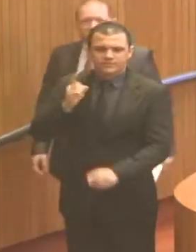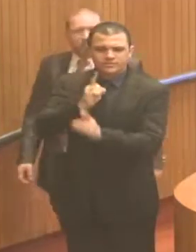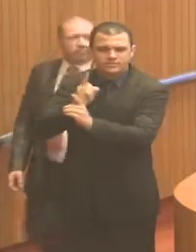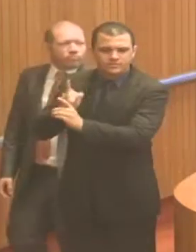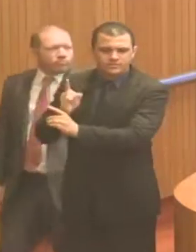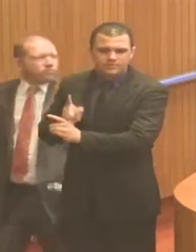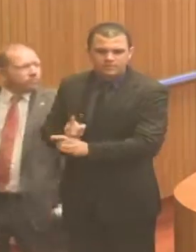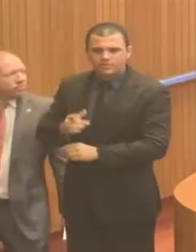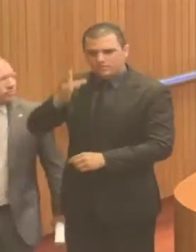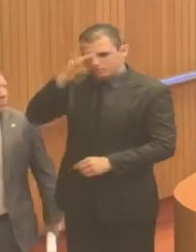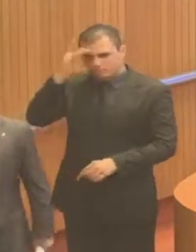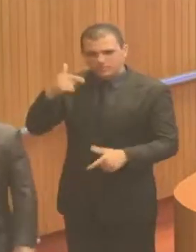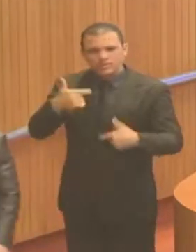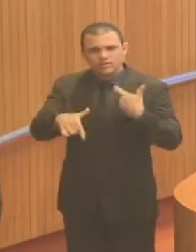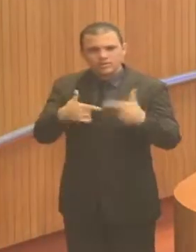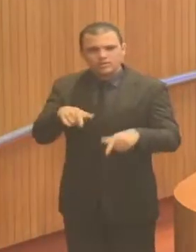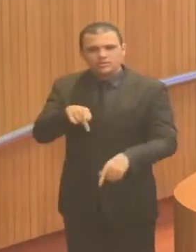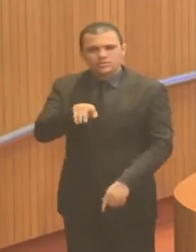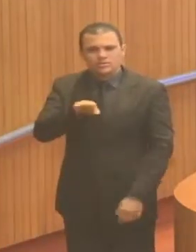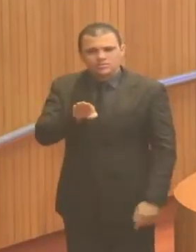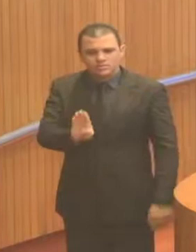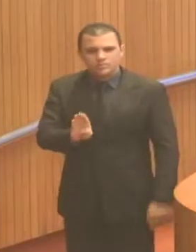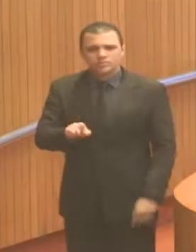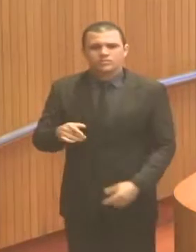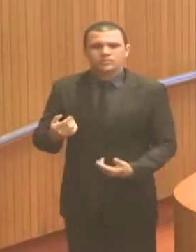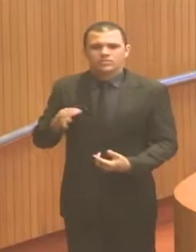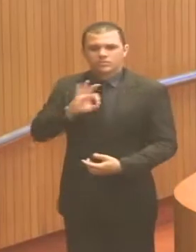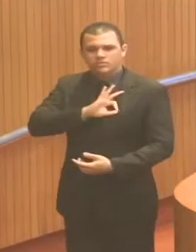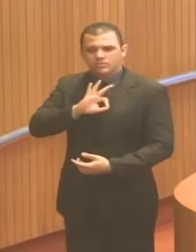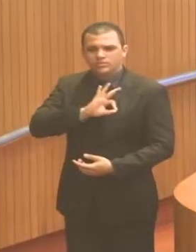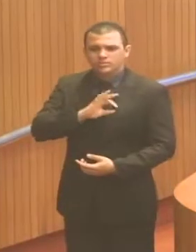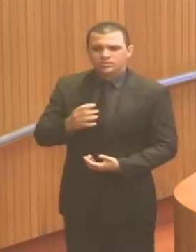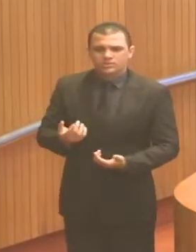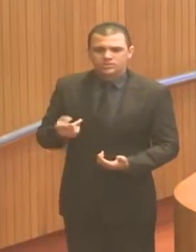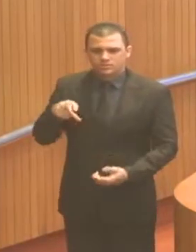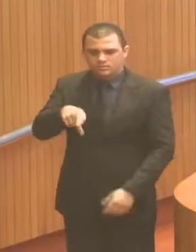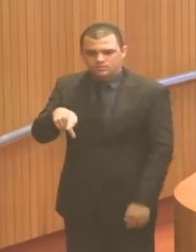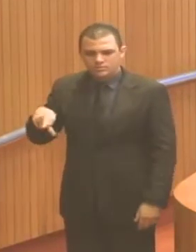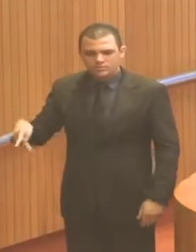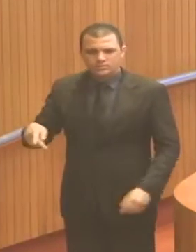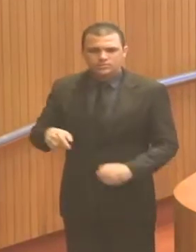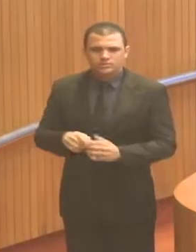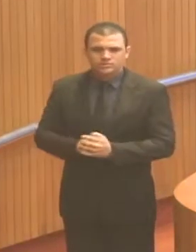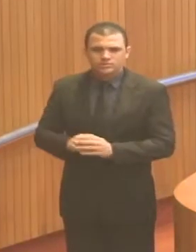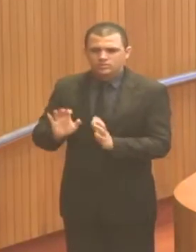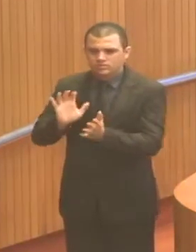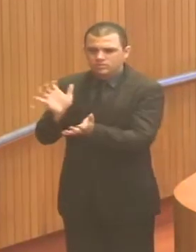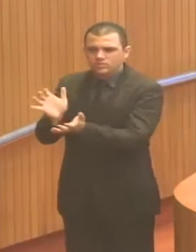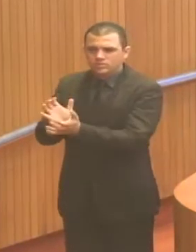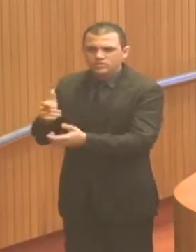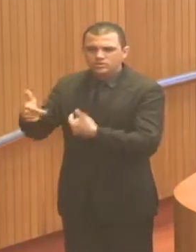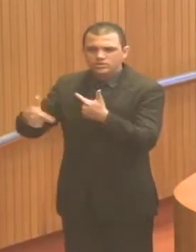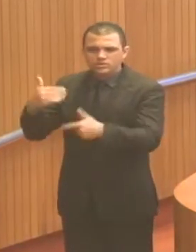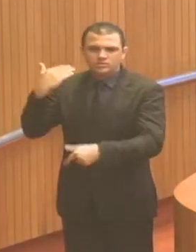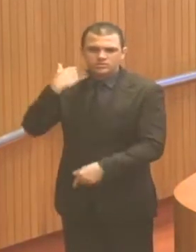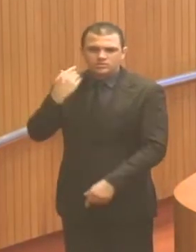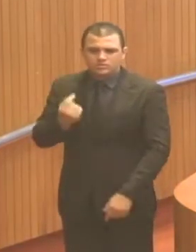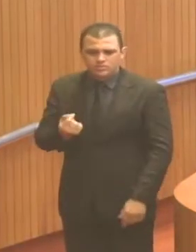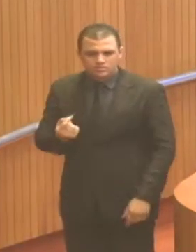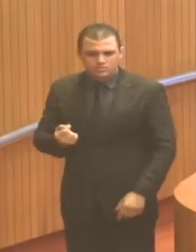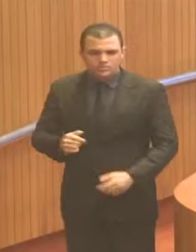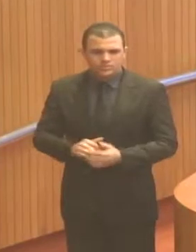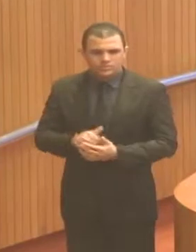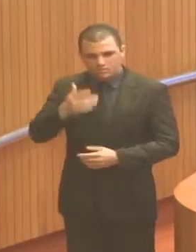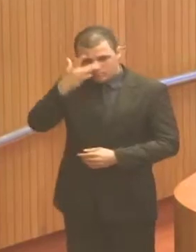dos servidores públicos, policiais, professores, dos bancários, agentes